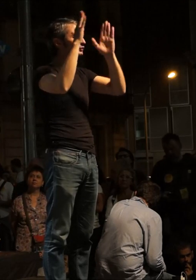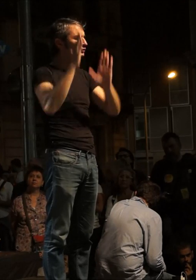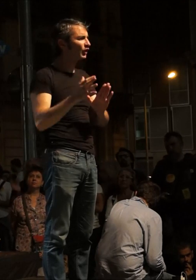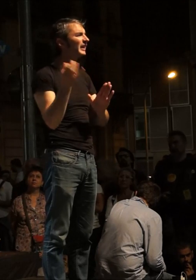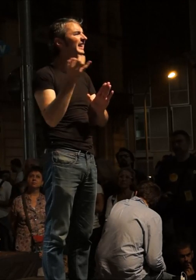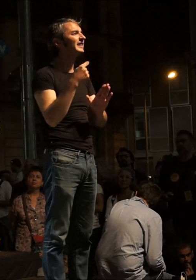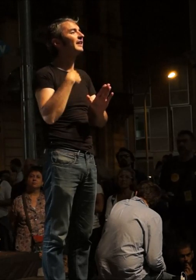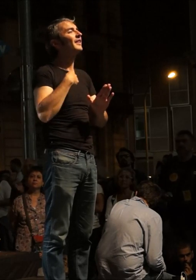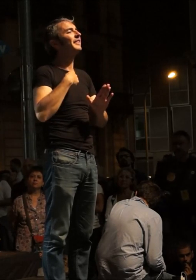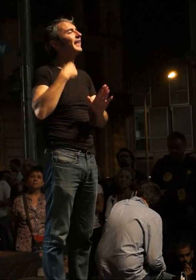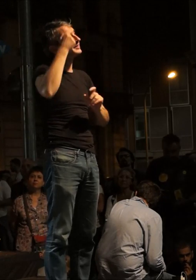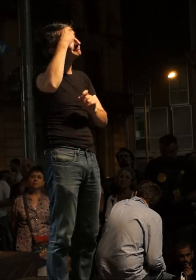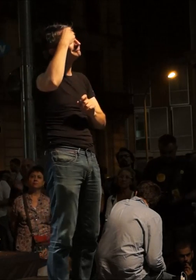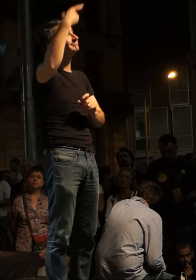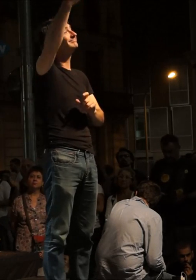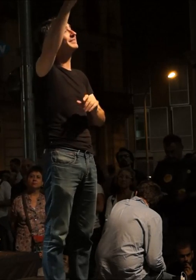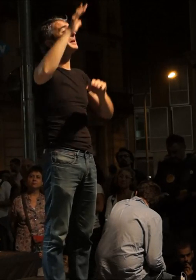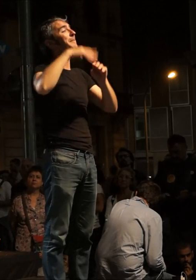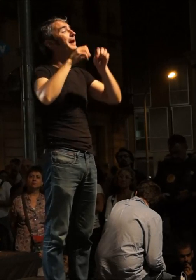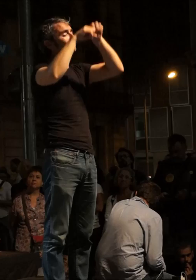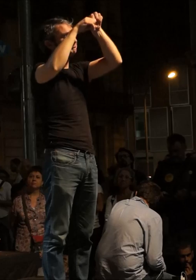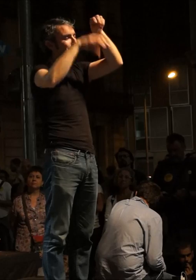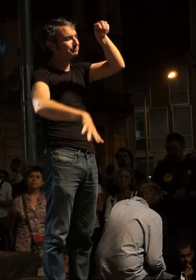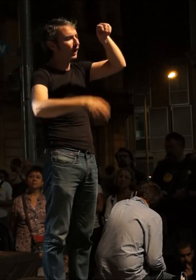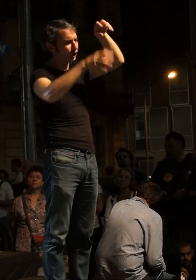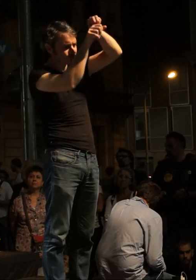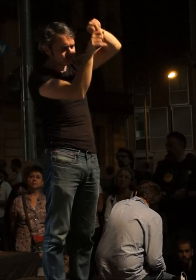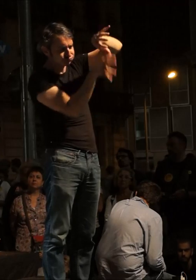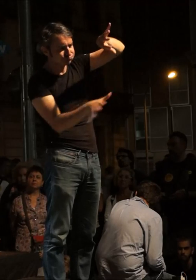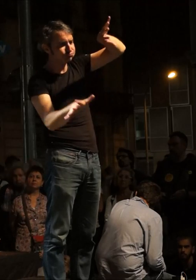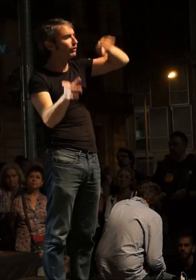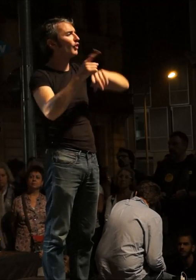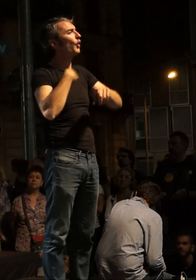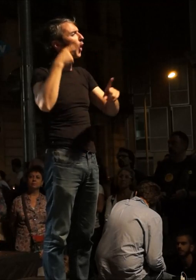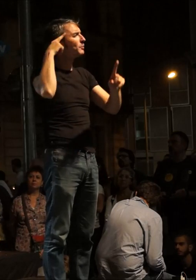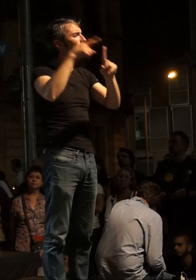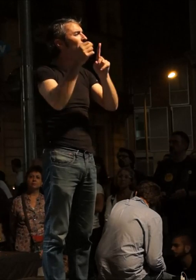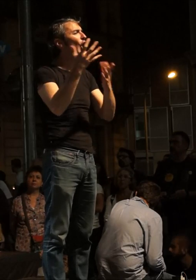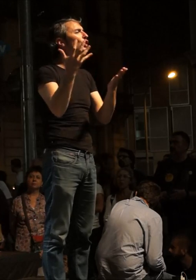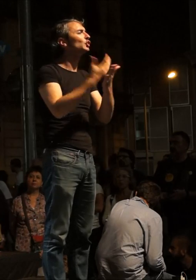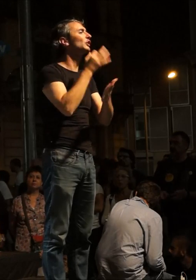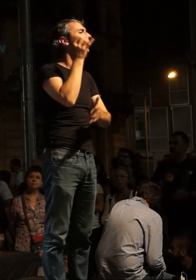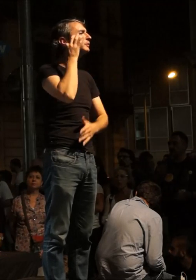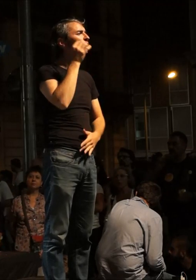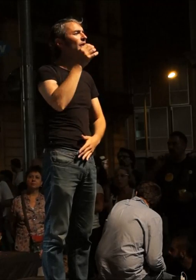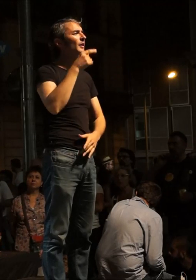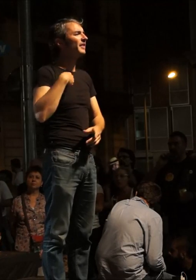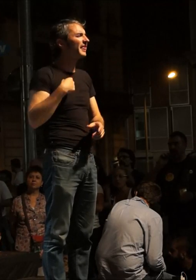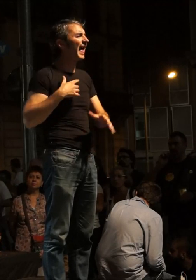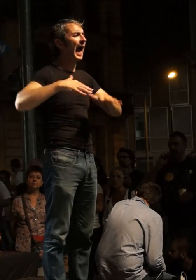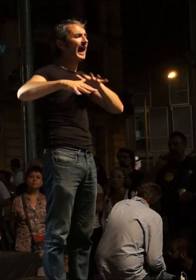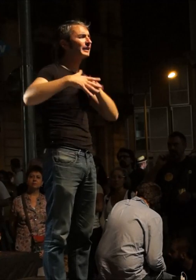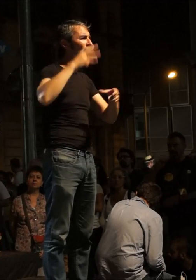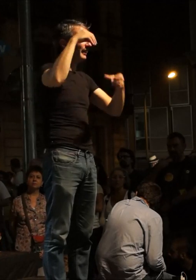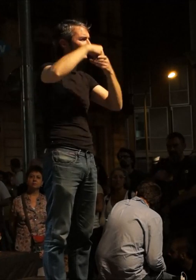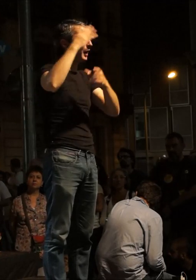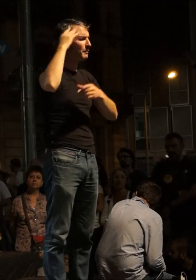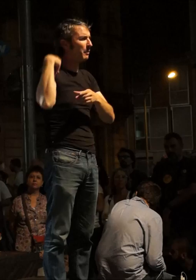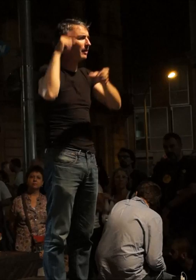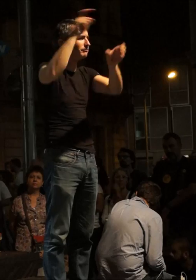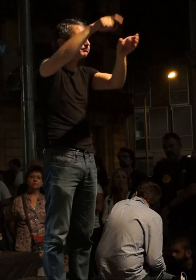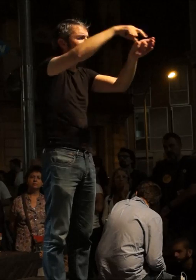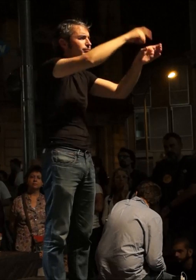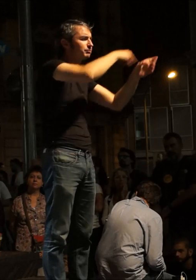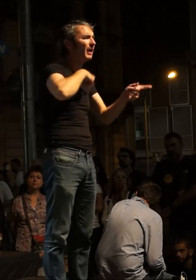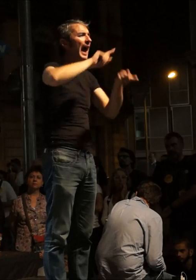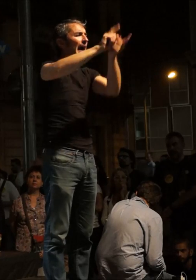no només aspira a plegar electes, sinó que aspira a que totes aquelles que són actius en el seu municipi participin